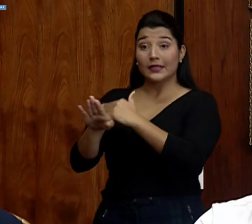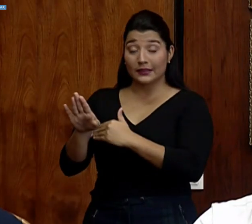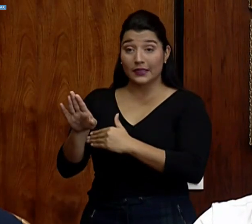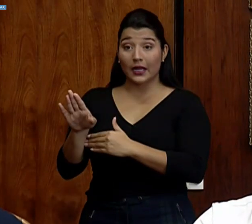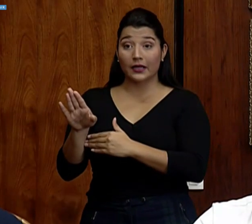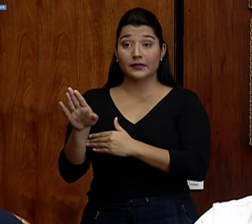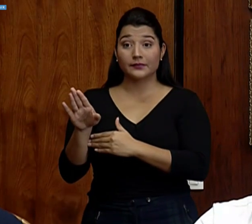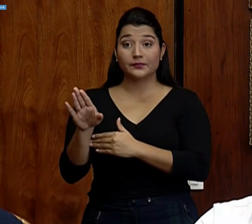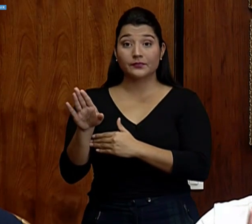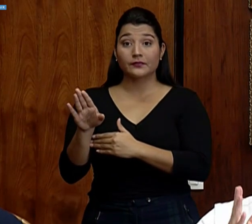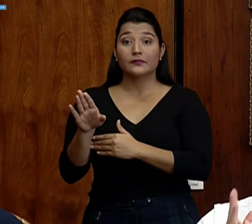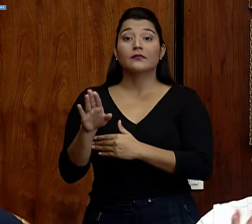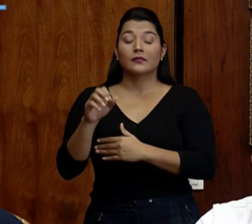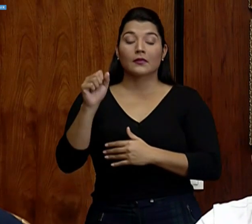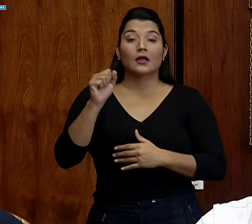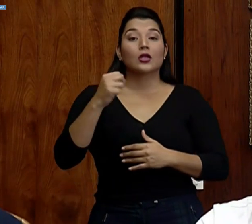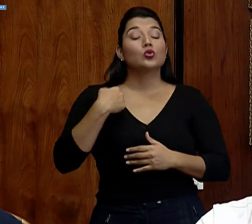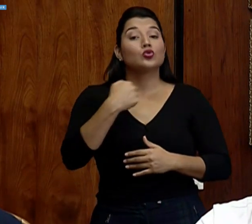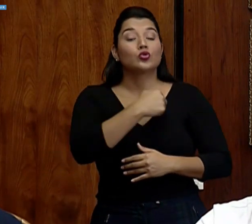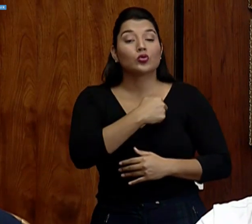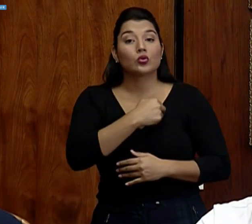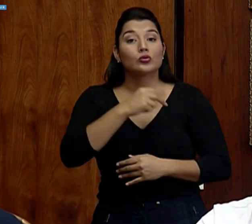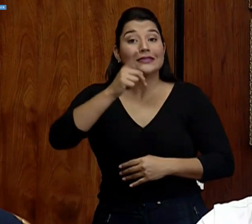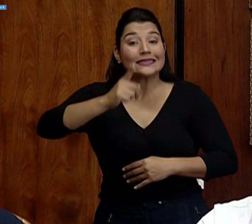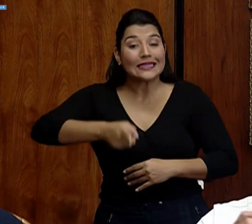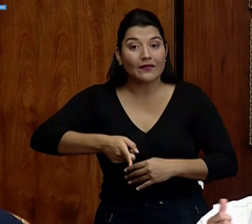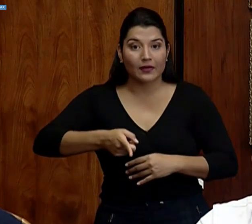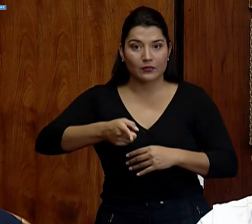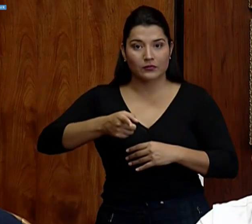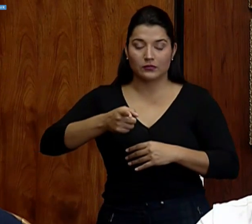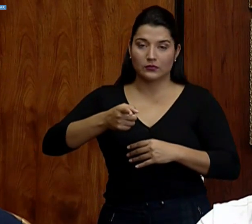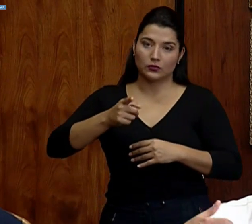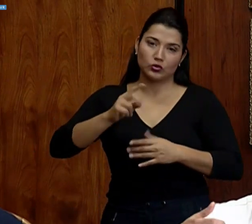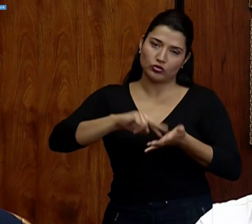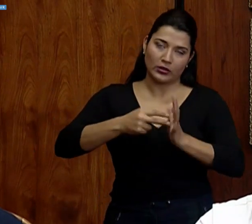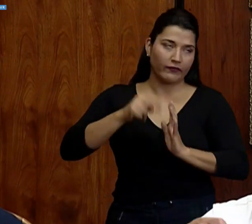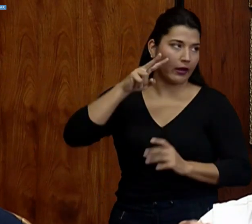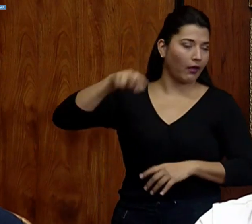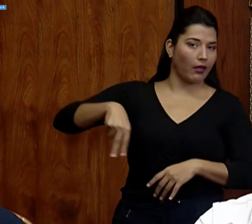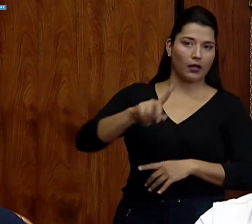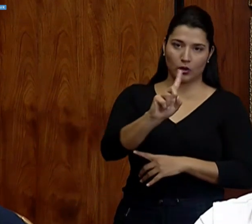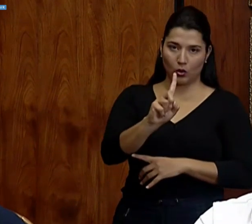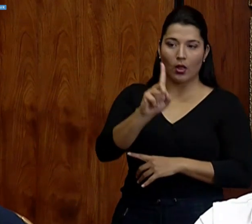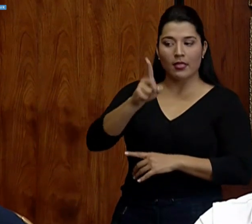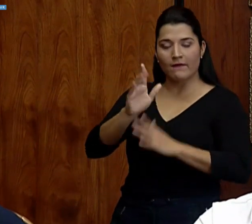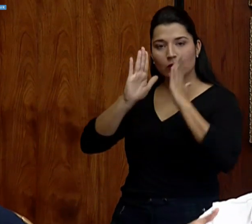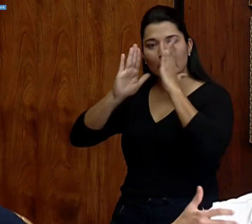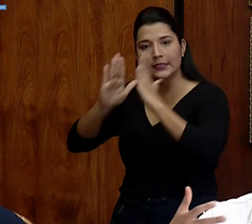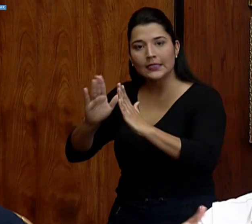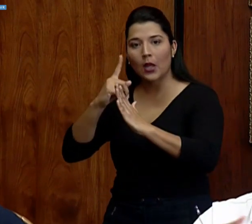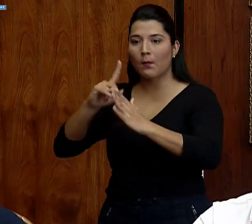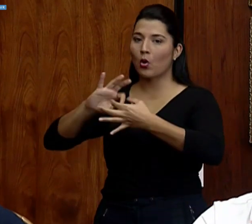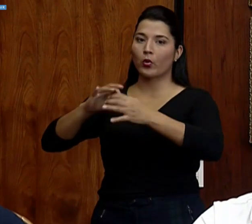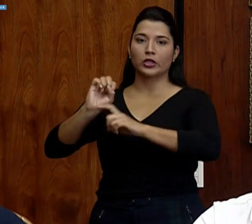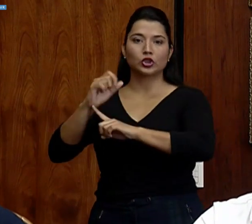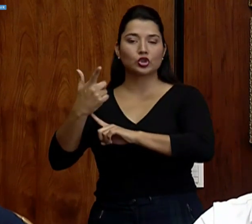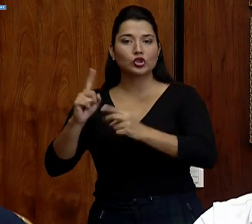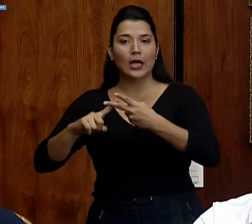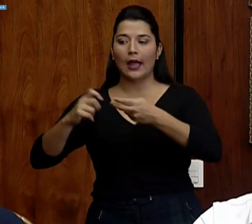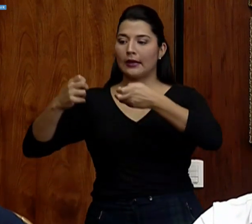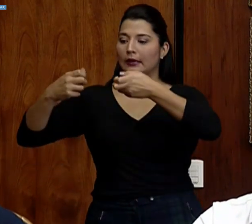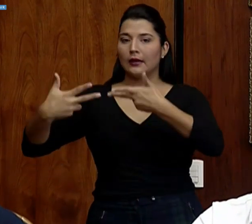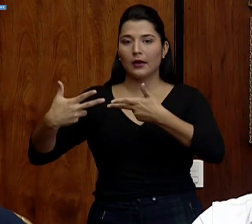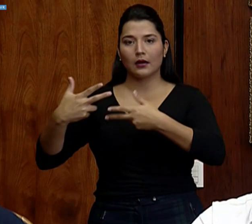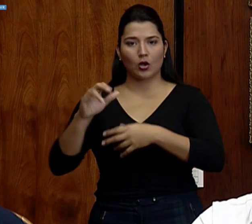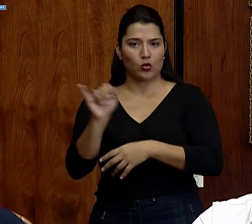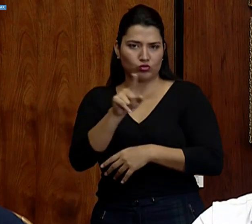de desatenderlos, tenemos que estar por redes sociales, comunicándonos con ellos, por videollamadas, lo que ustedes